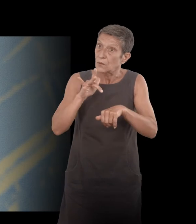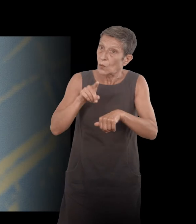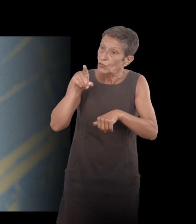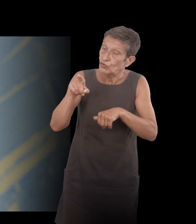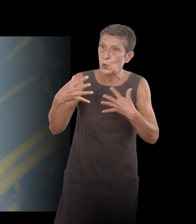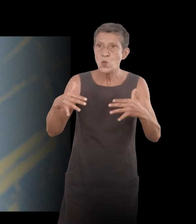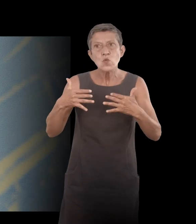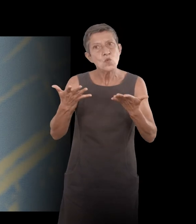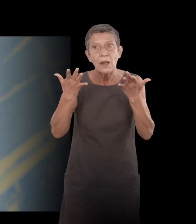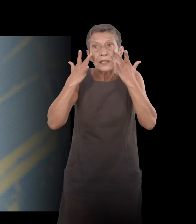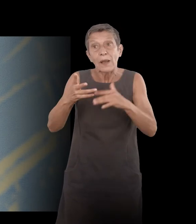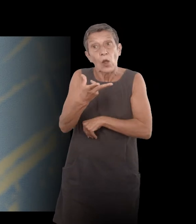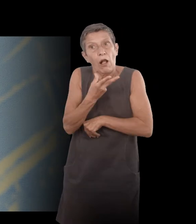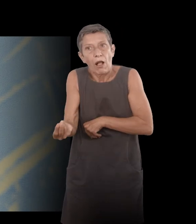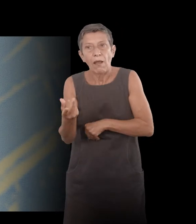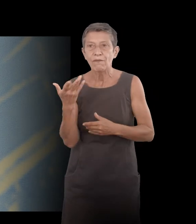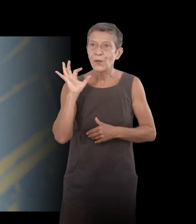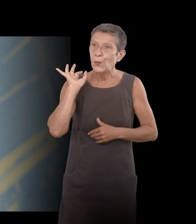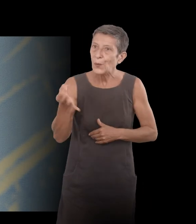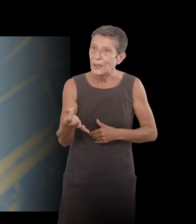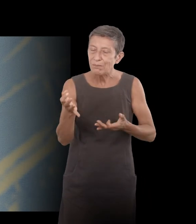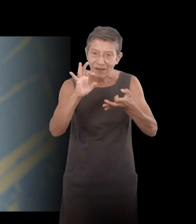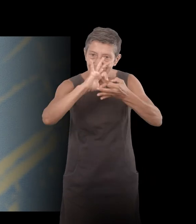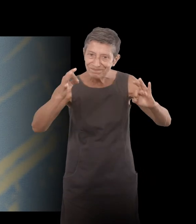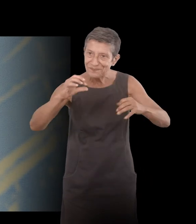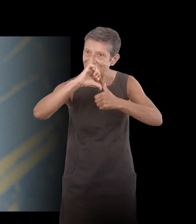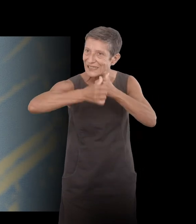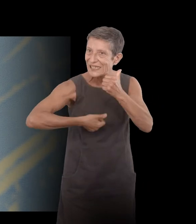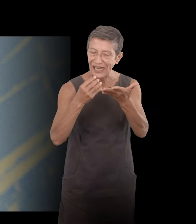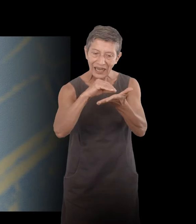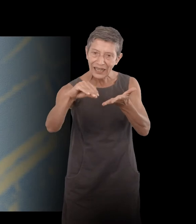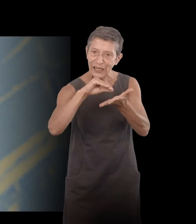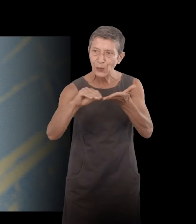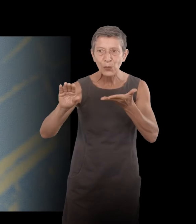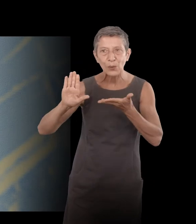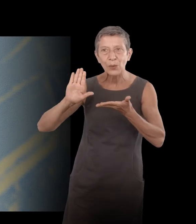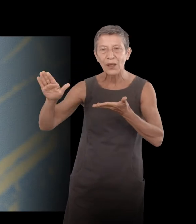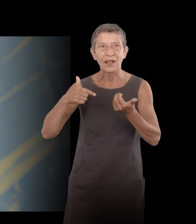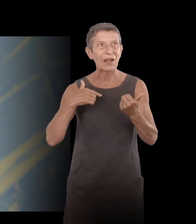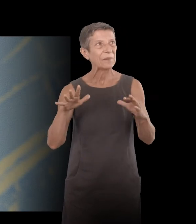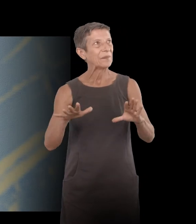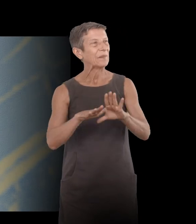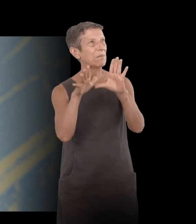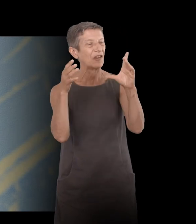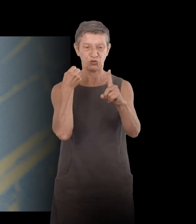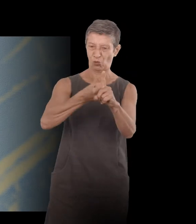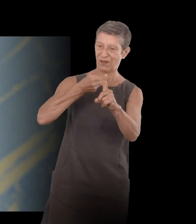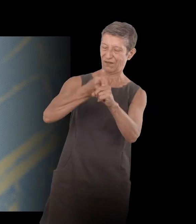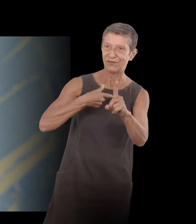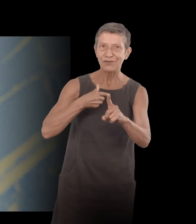mais un ton, une écriture qui est très... Alors, je n'aime pas trop cette image de combative, mais en tout cas, il y a quelque